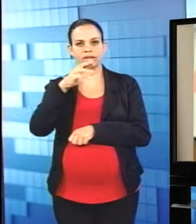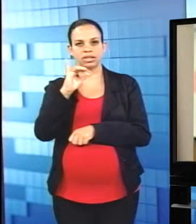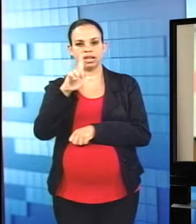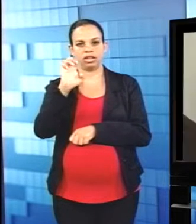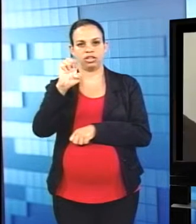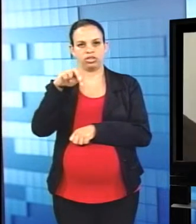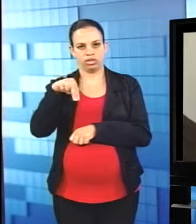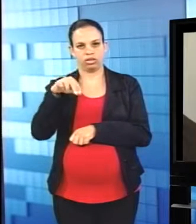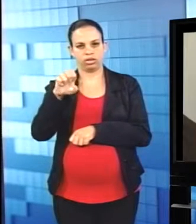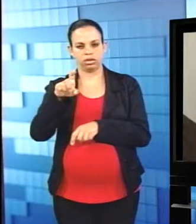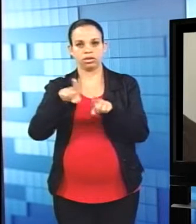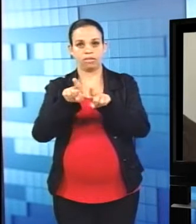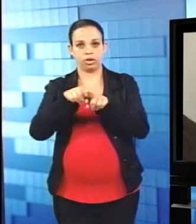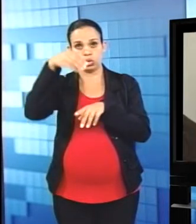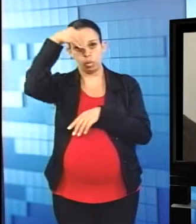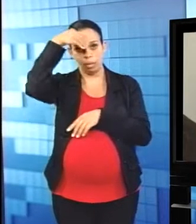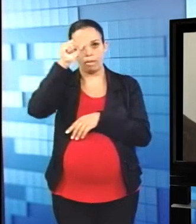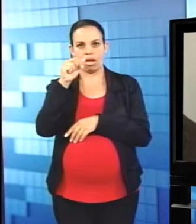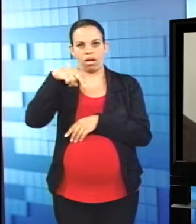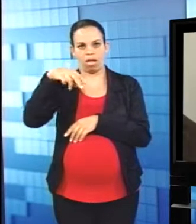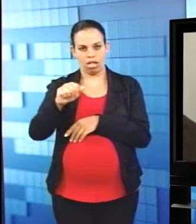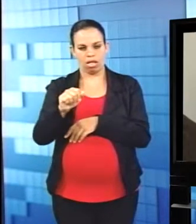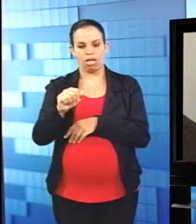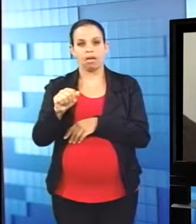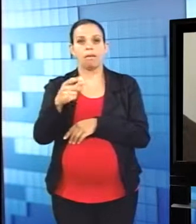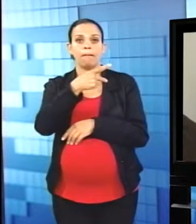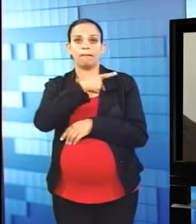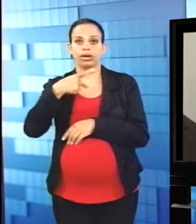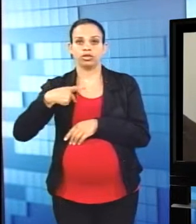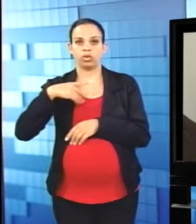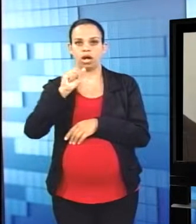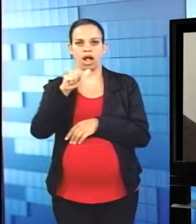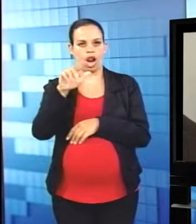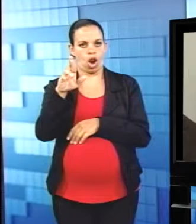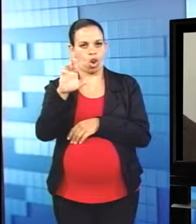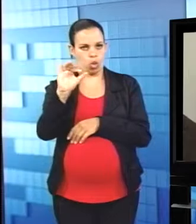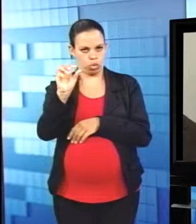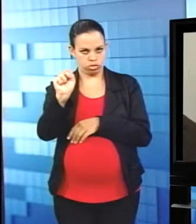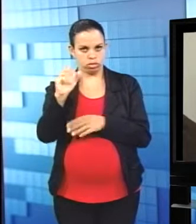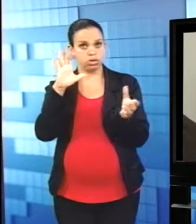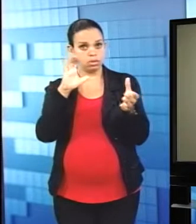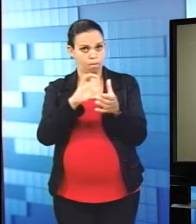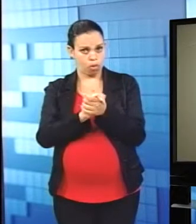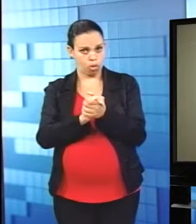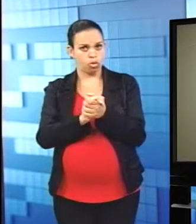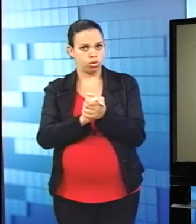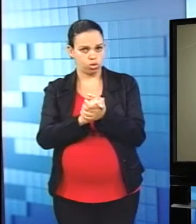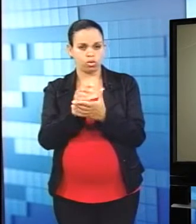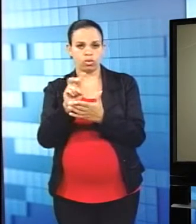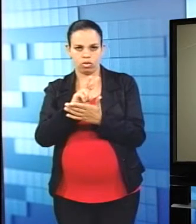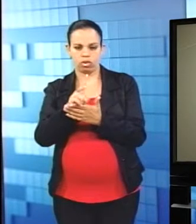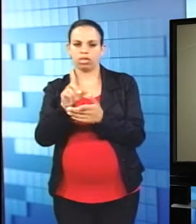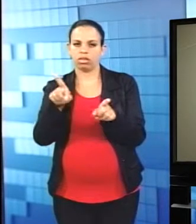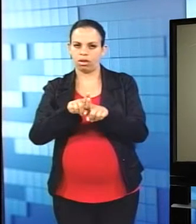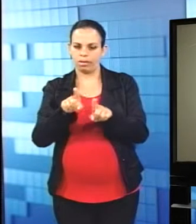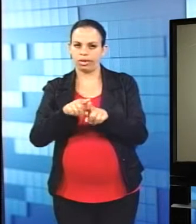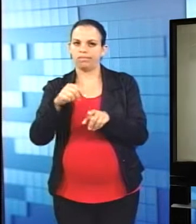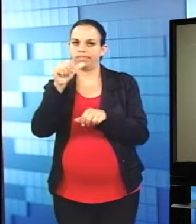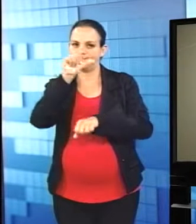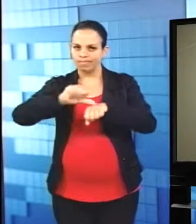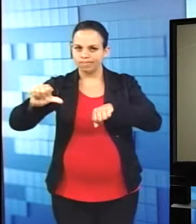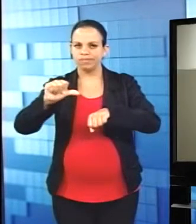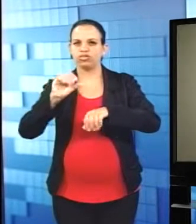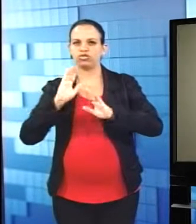fotográfica conta a história de vitória da conquista. E ainda, uma reportagem que diz por que